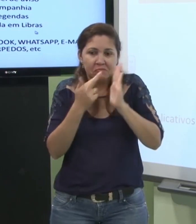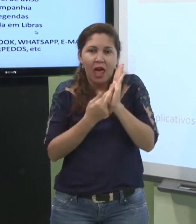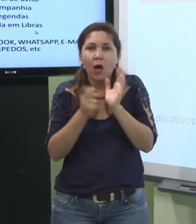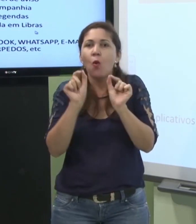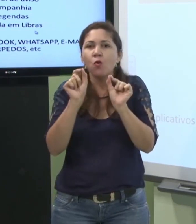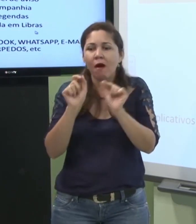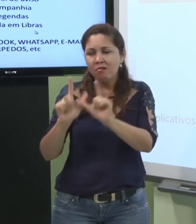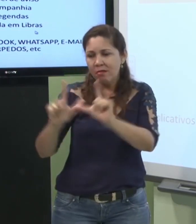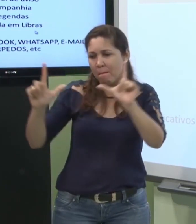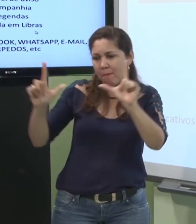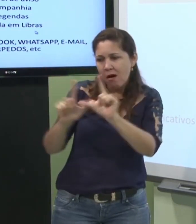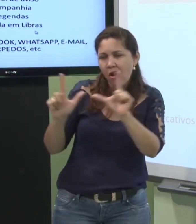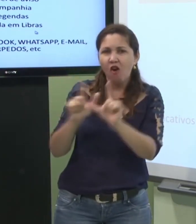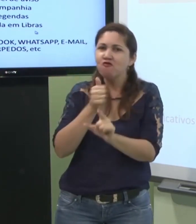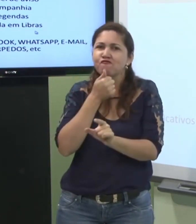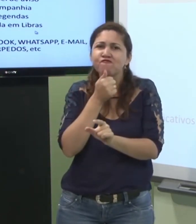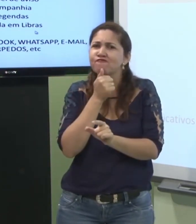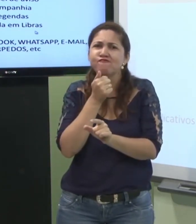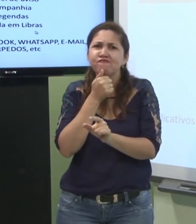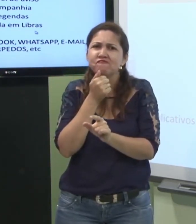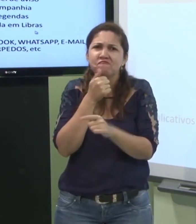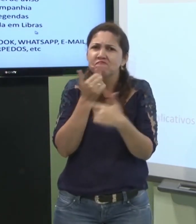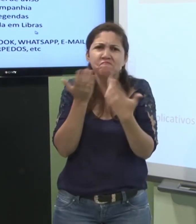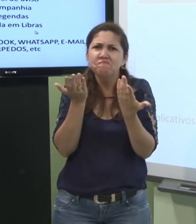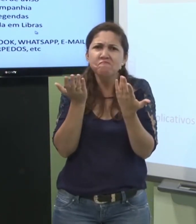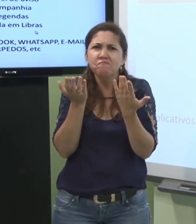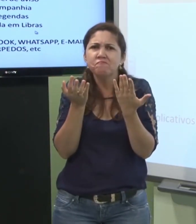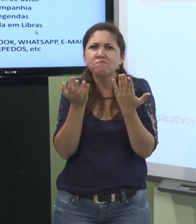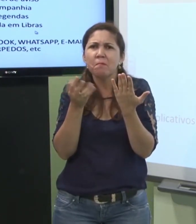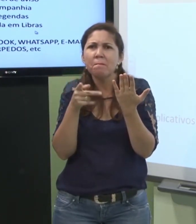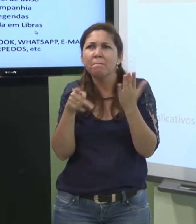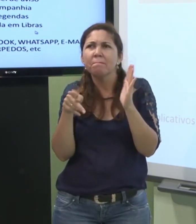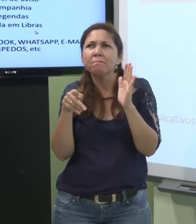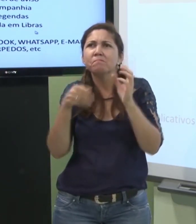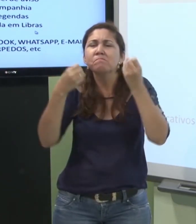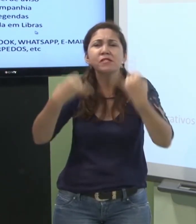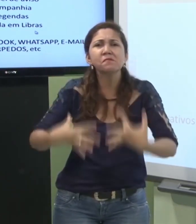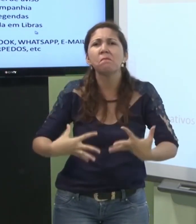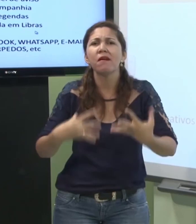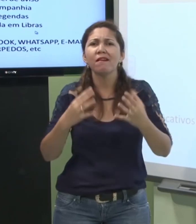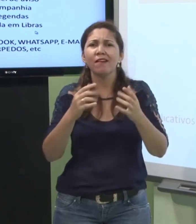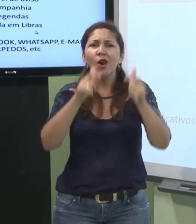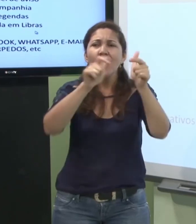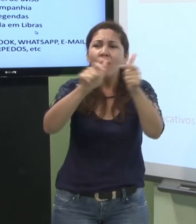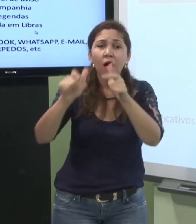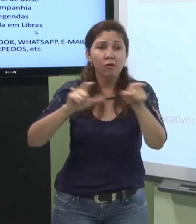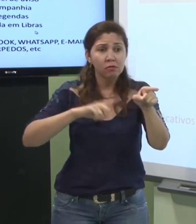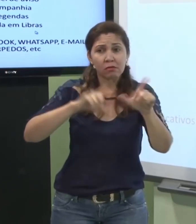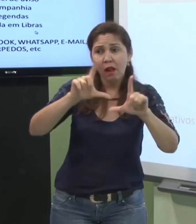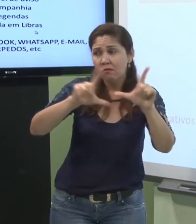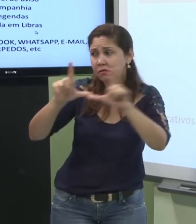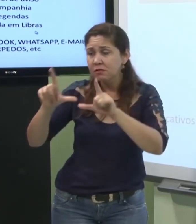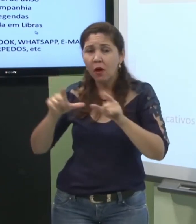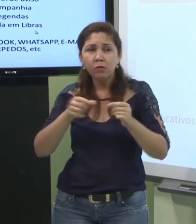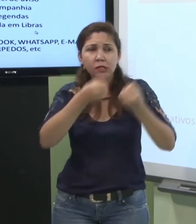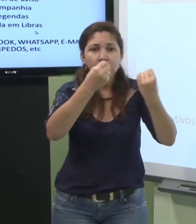locais que tem os programas de televisão, não tem essa norma ainda